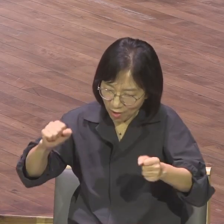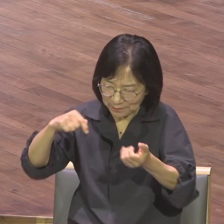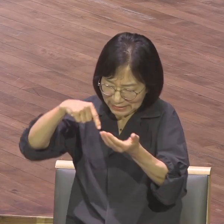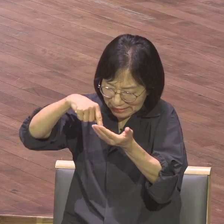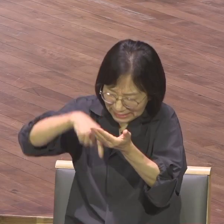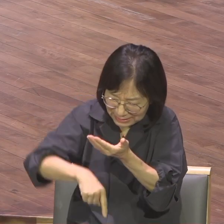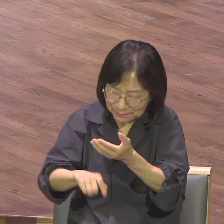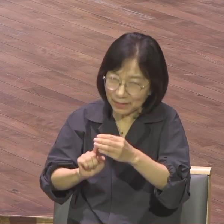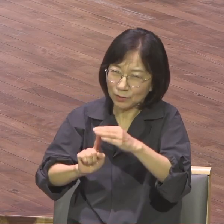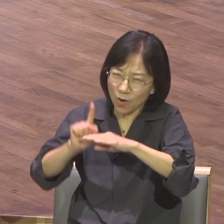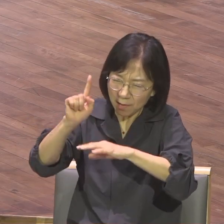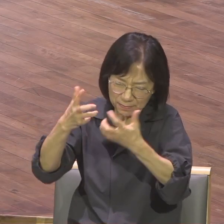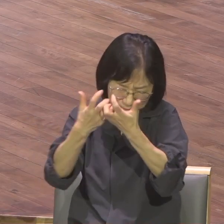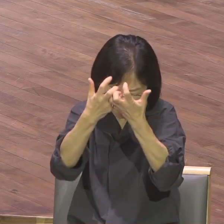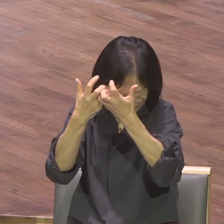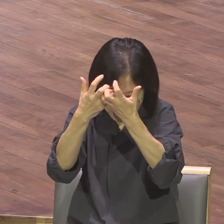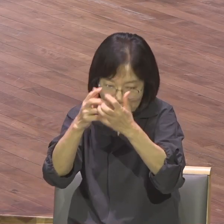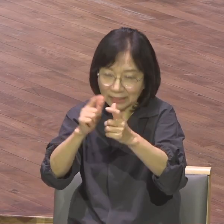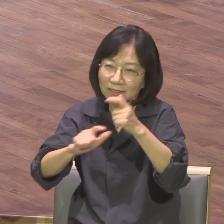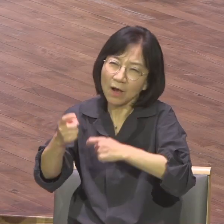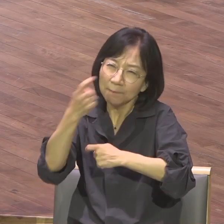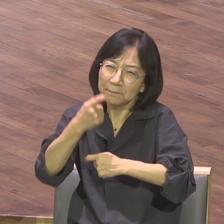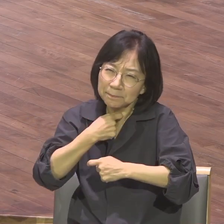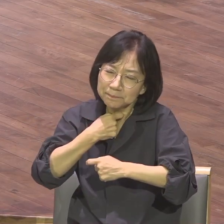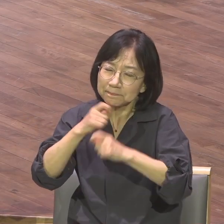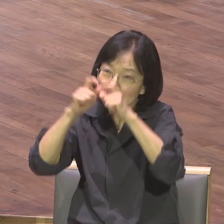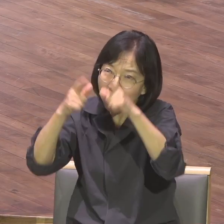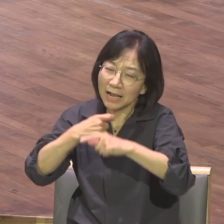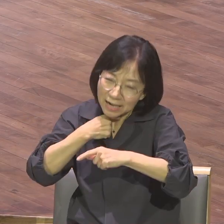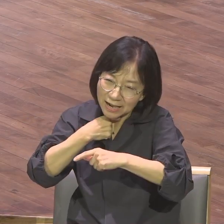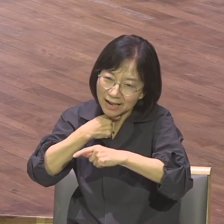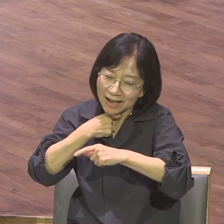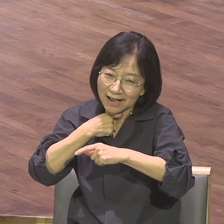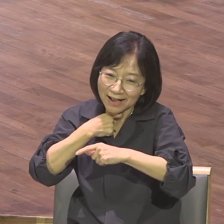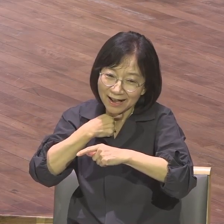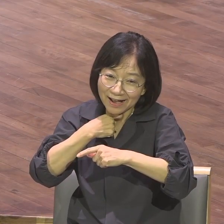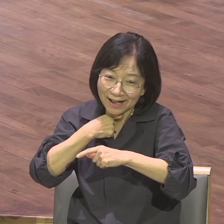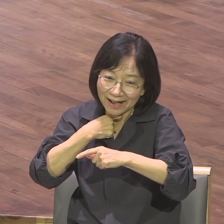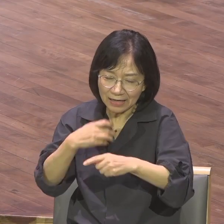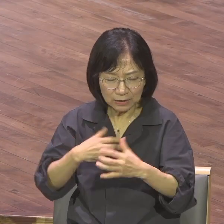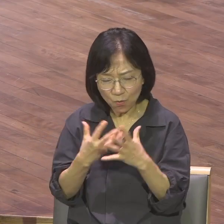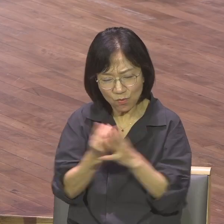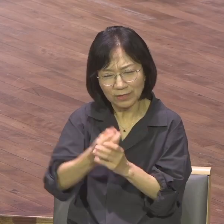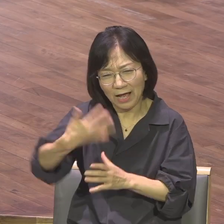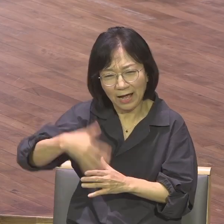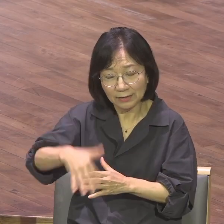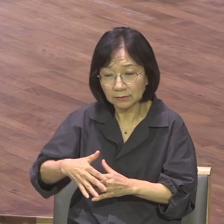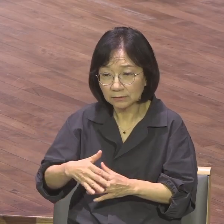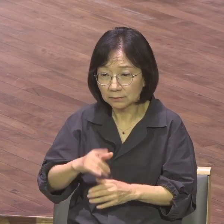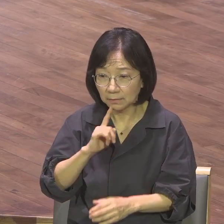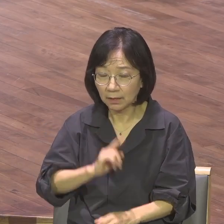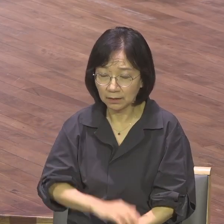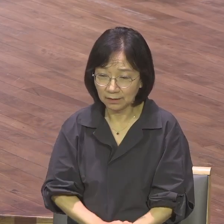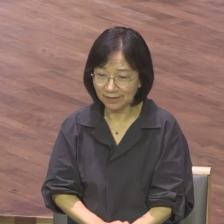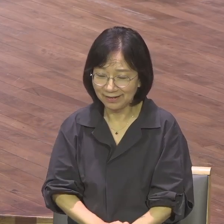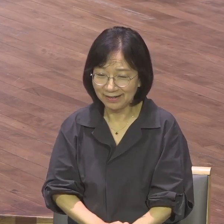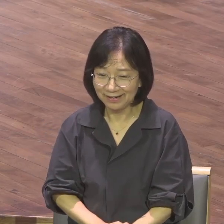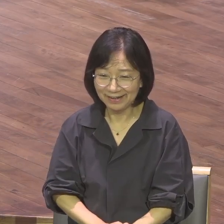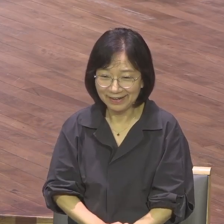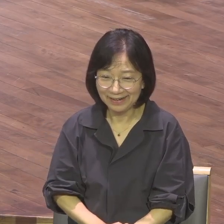풍성함을 난 더 알고 싶고 더 깨닫고 싶고 더 풍성이 충분하게 누리고 싶다라고 고백하고 있습니다 심기어 고리도전서